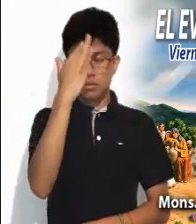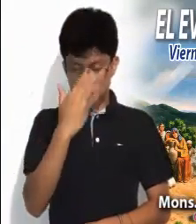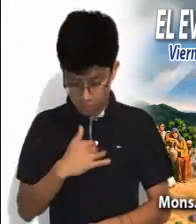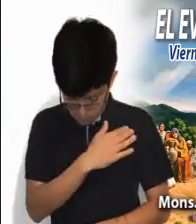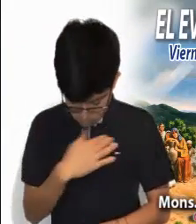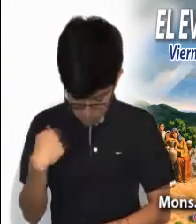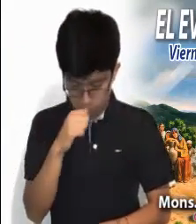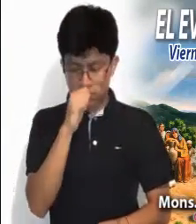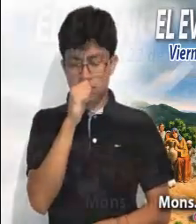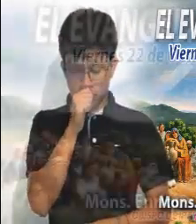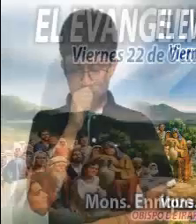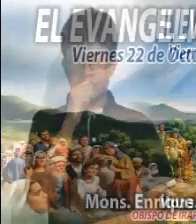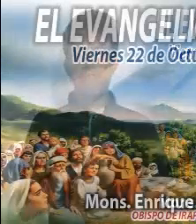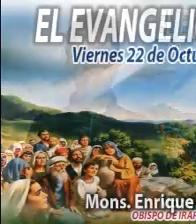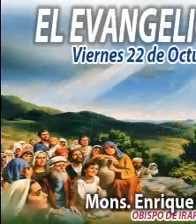del Espíritu Santo.